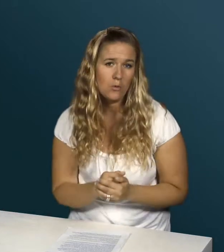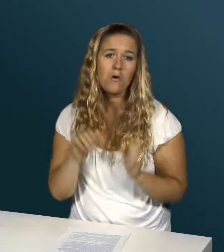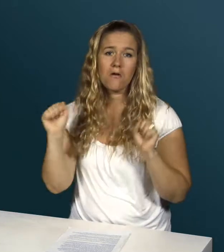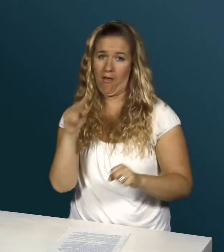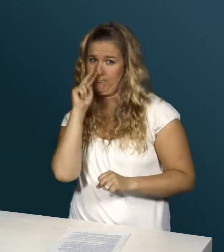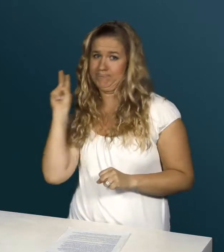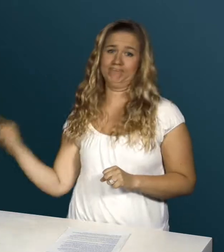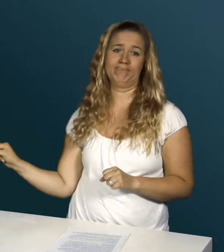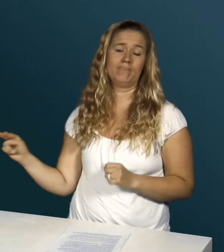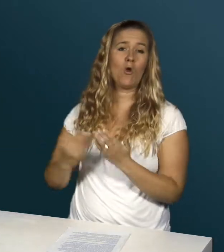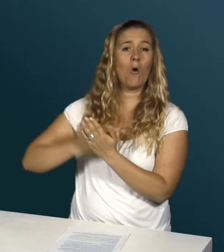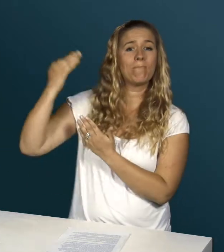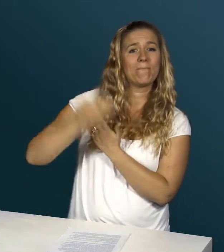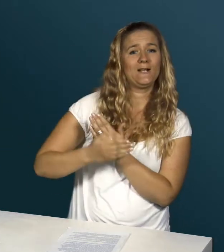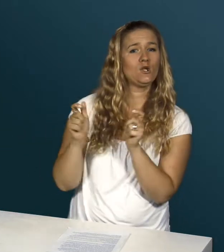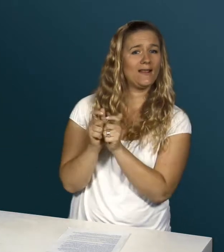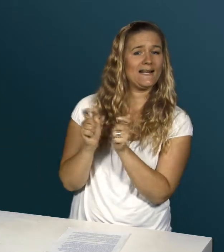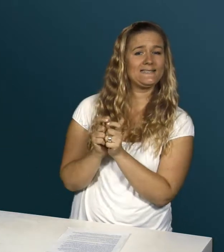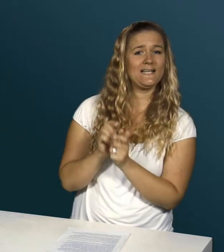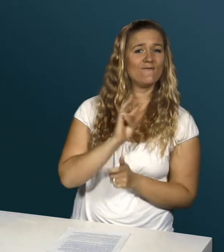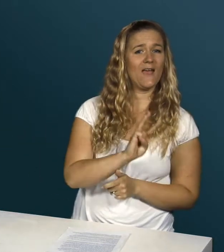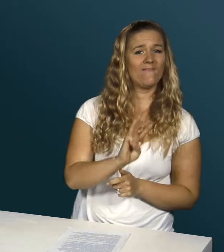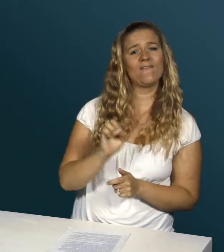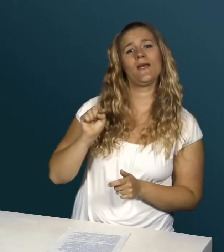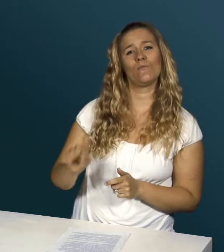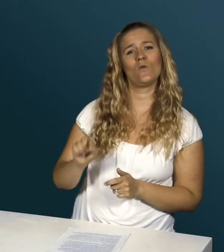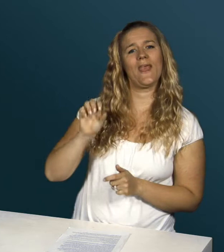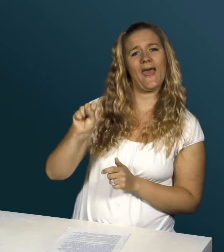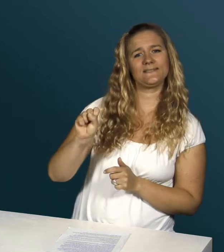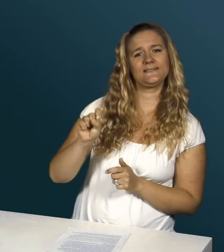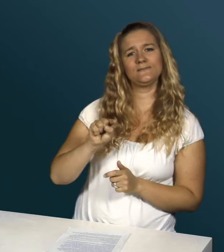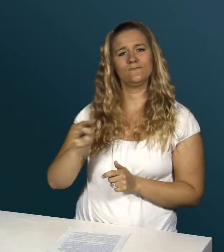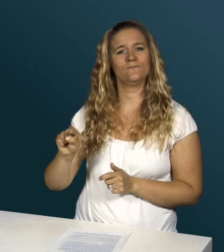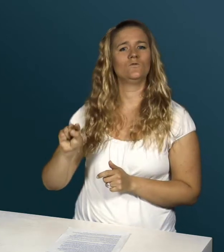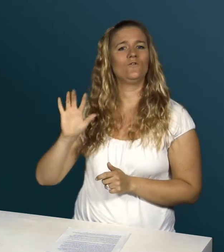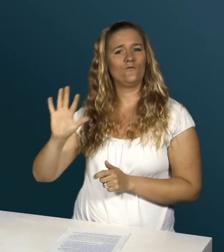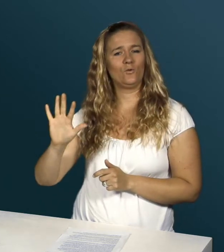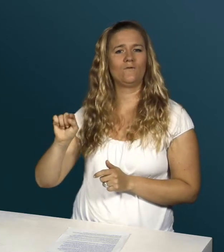verschiedenen Moderatoren können Sie auf der Homepage www.s-5.ch sehen.